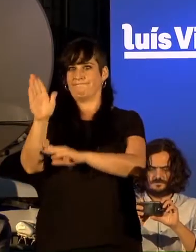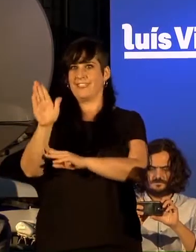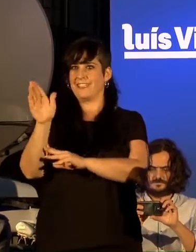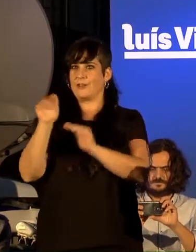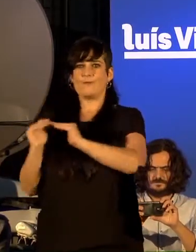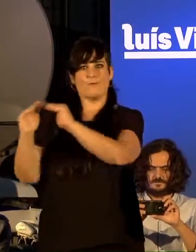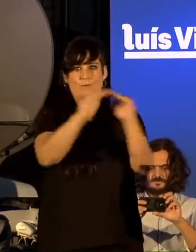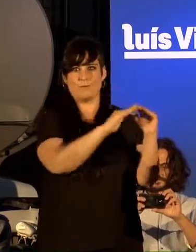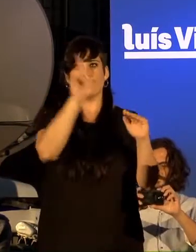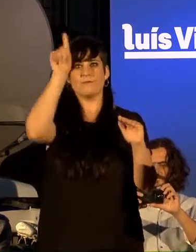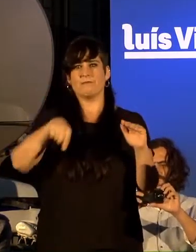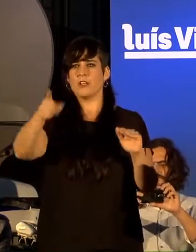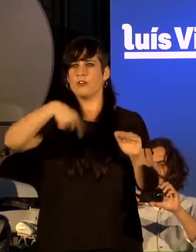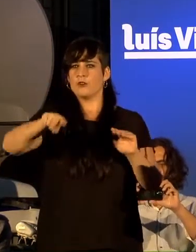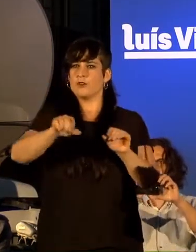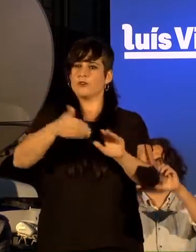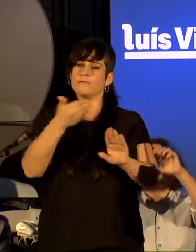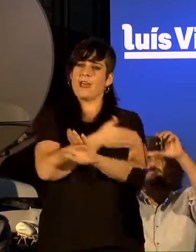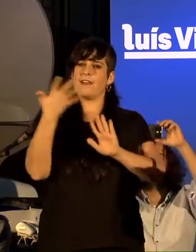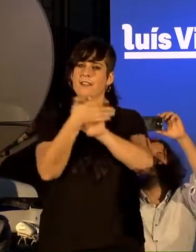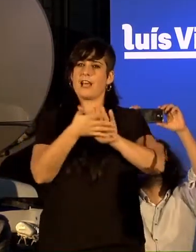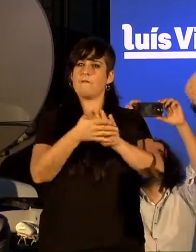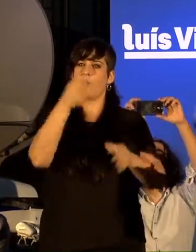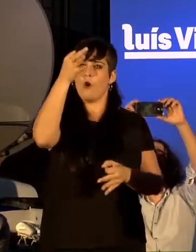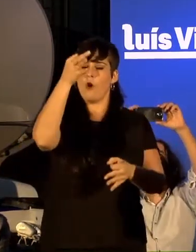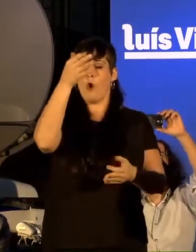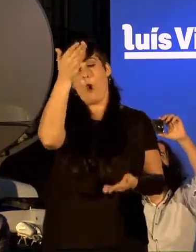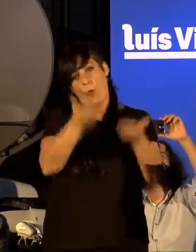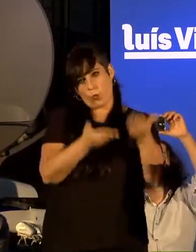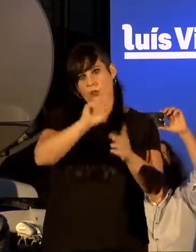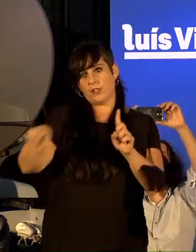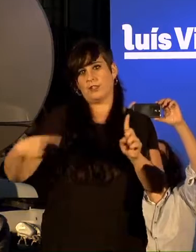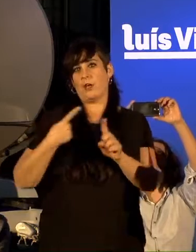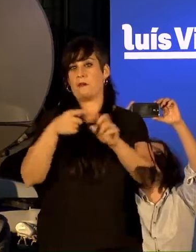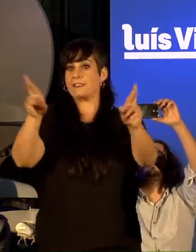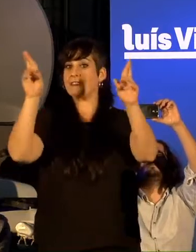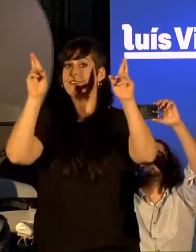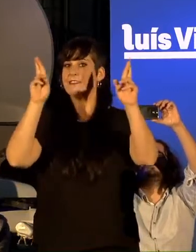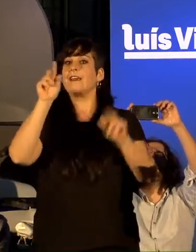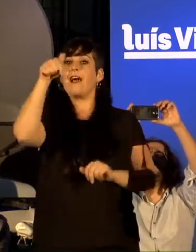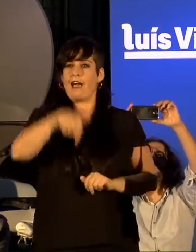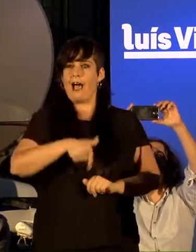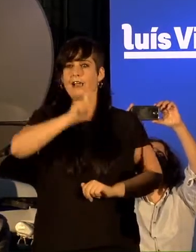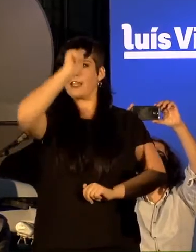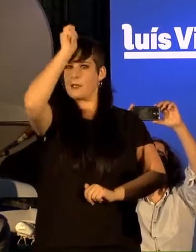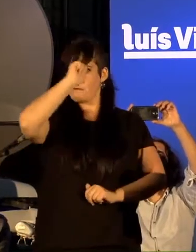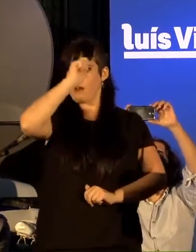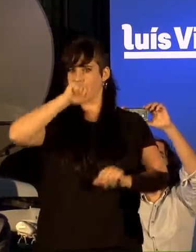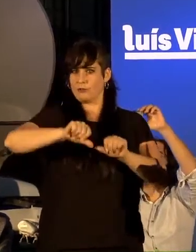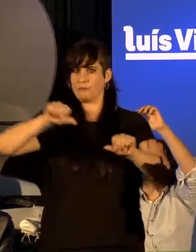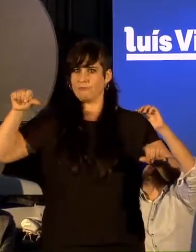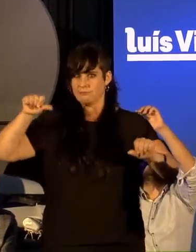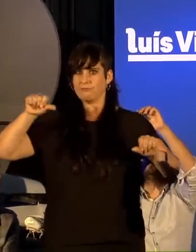Falabamos de justiza, falabamos de esperanza, de abrir esas anchas alamedas, aquí Martiño Noriega, abri unhas en